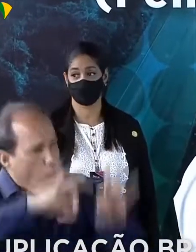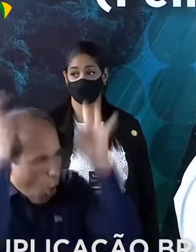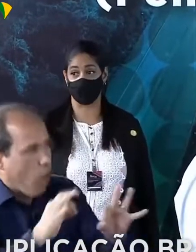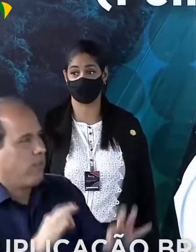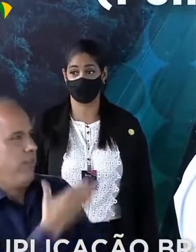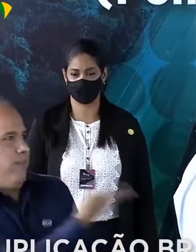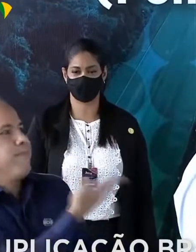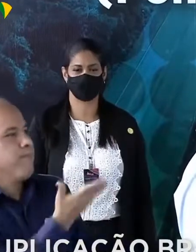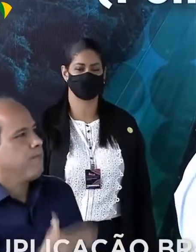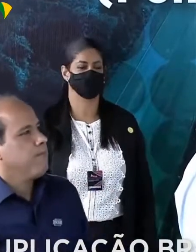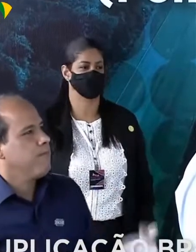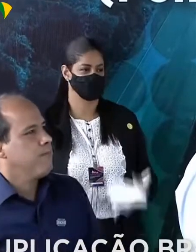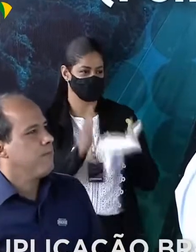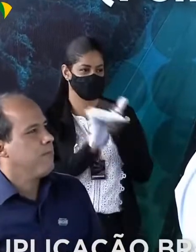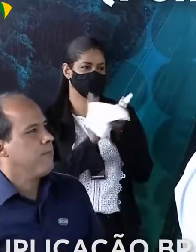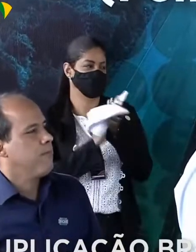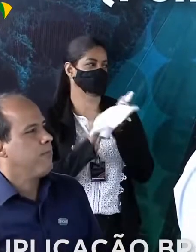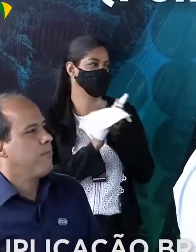certeza disso.